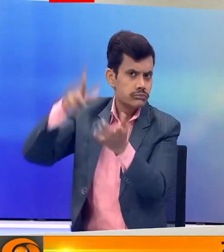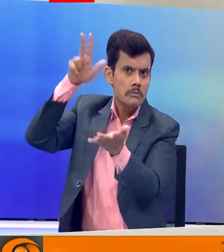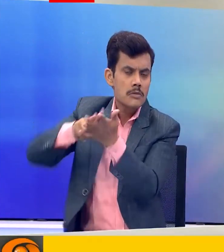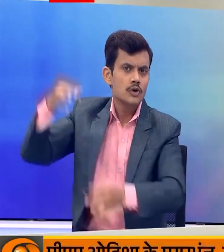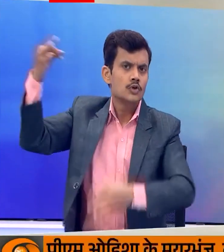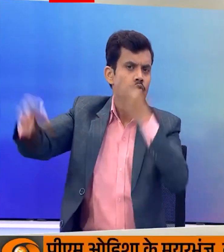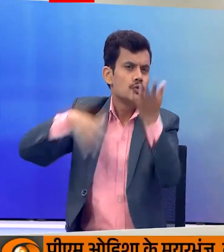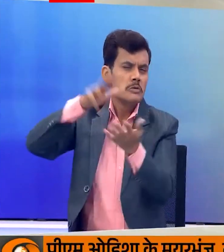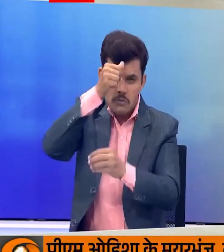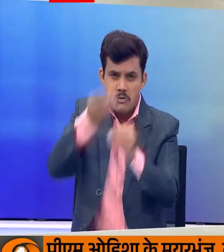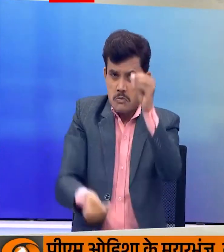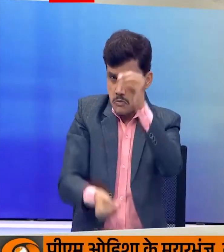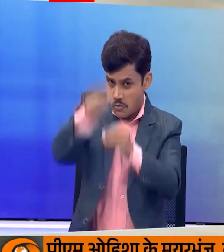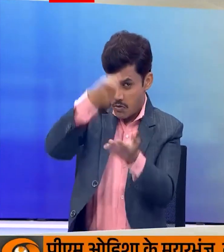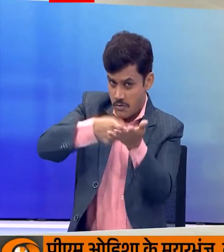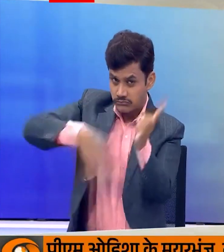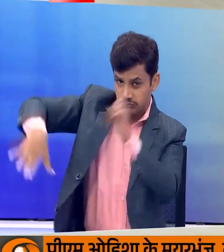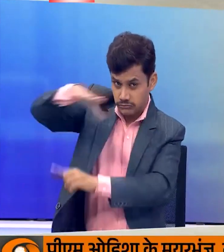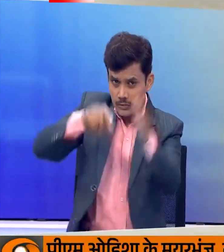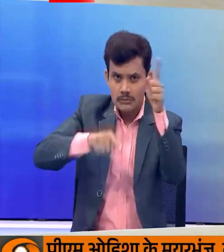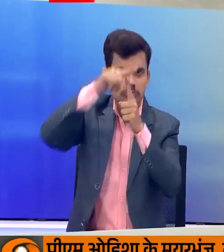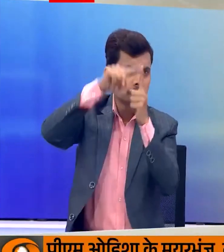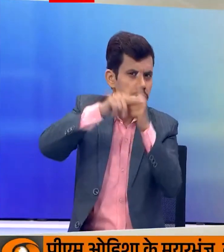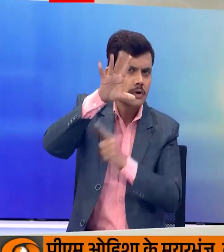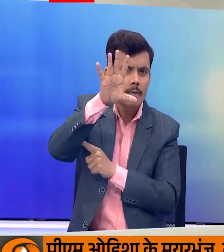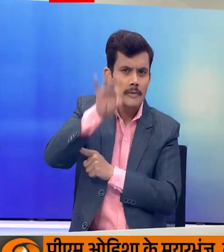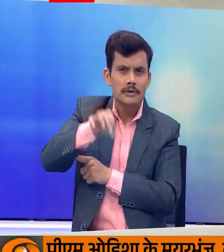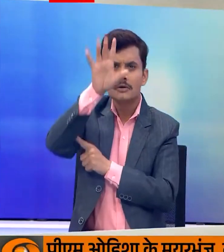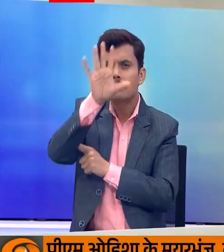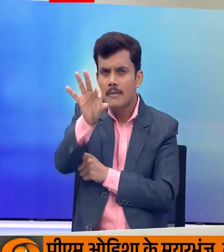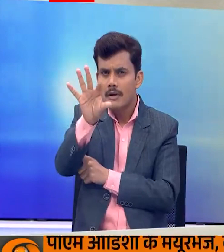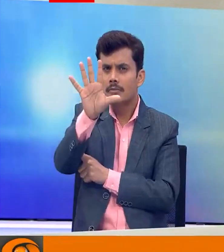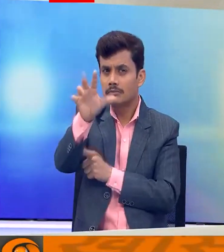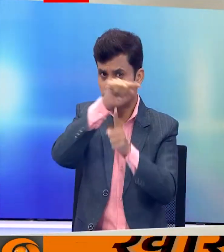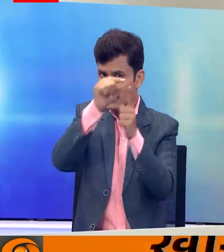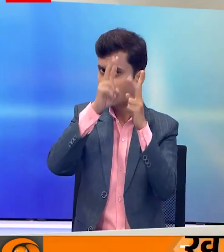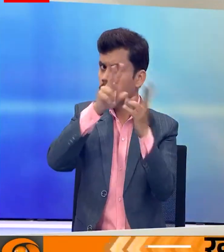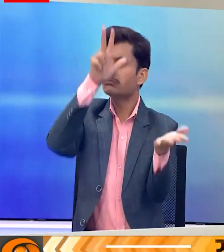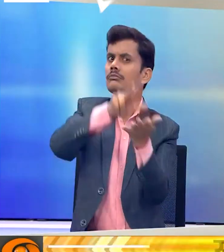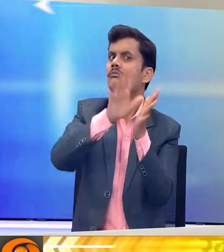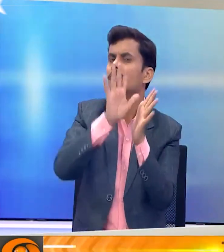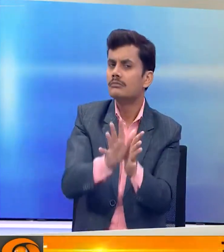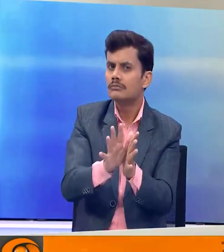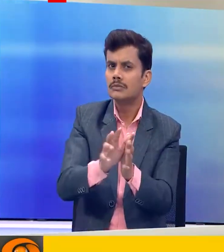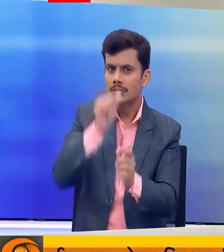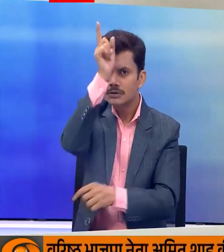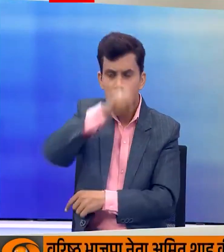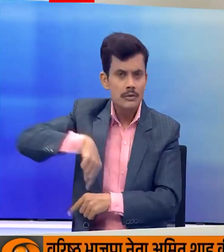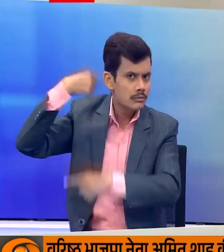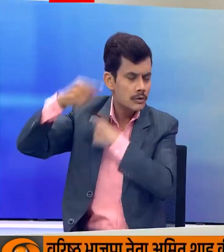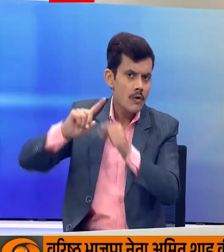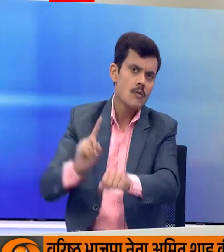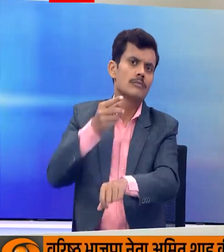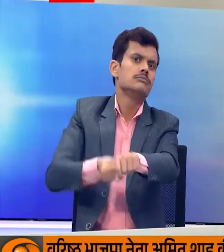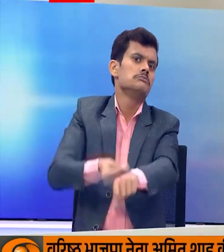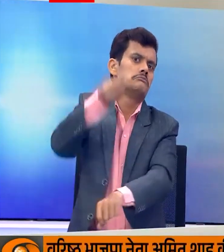राजिस्थान के चुरू में कल अधिक्तम तापमान 50.5 डिग्री सेल्शेस दर्ज किया गया जो देश में अब तक का